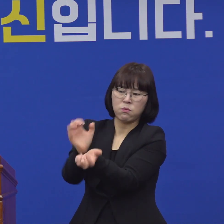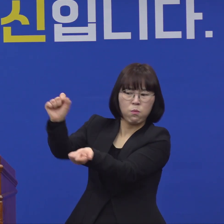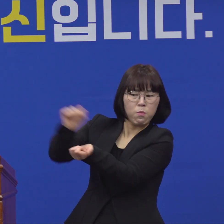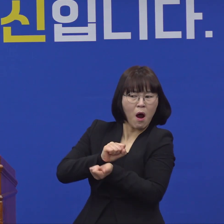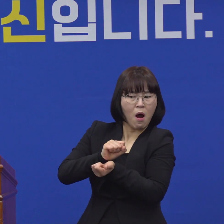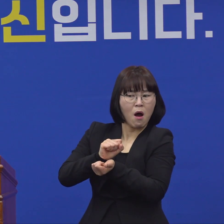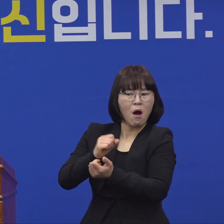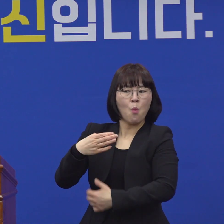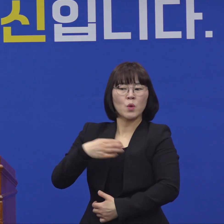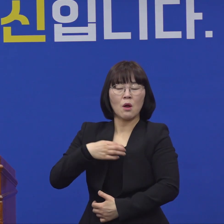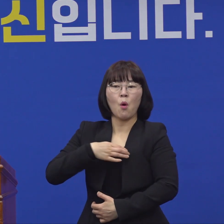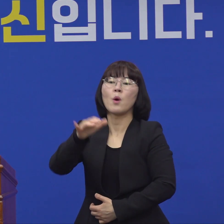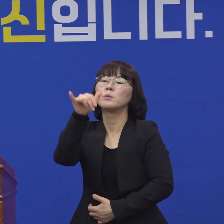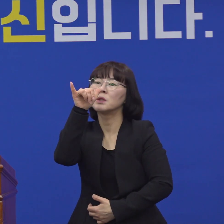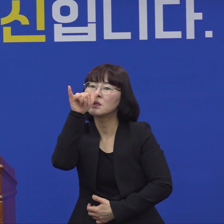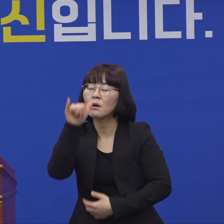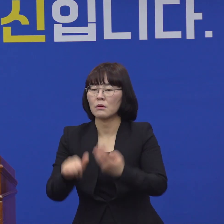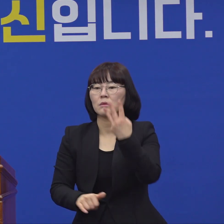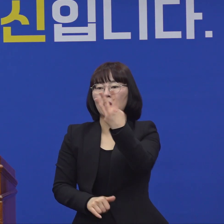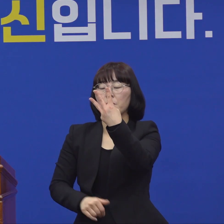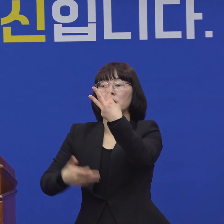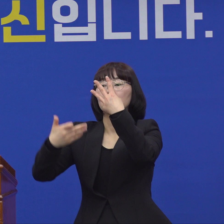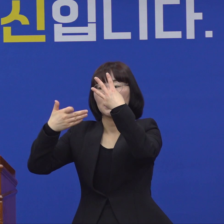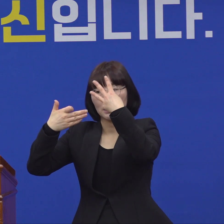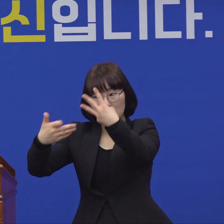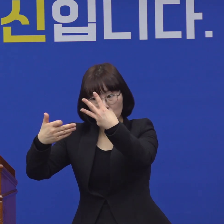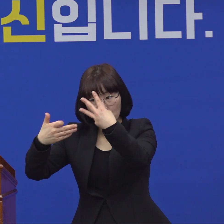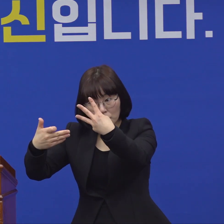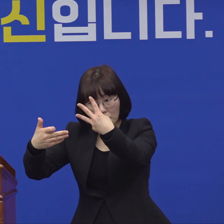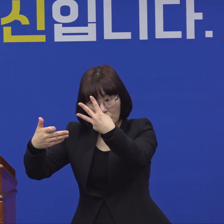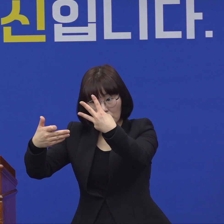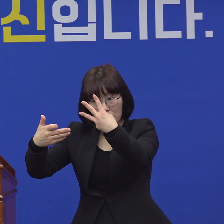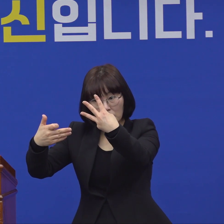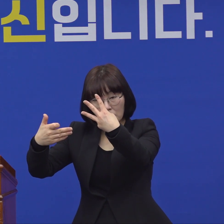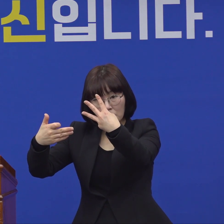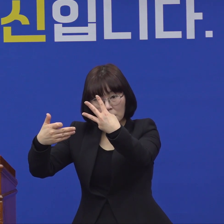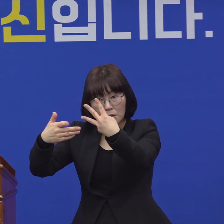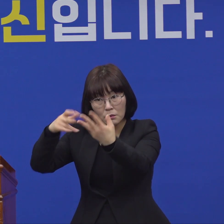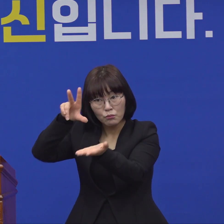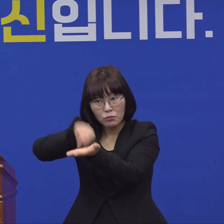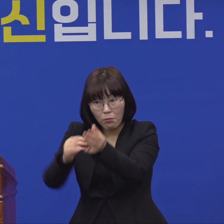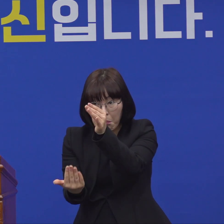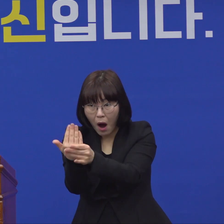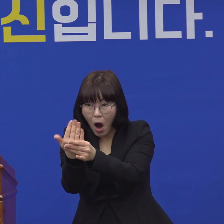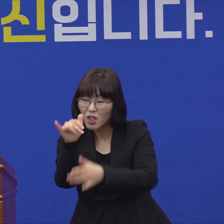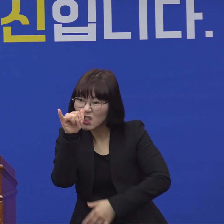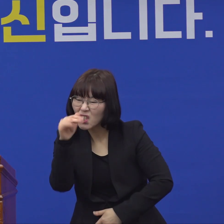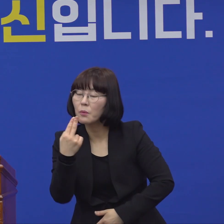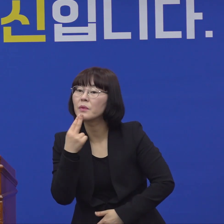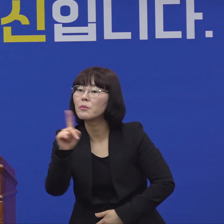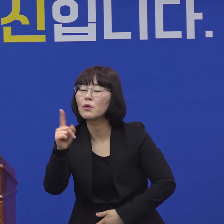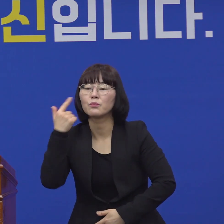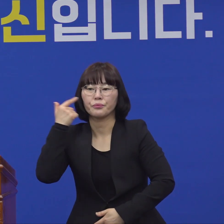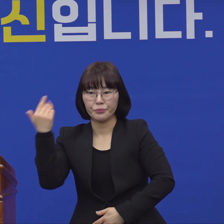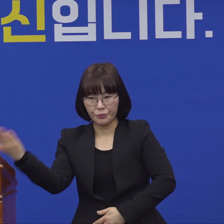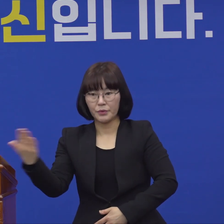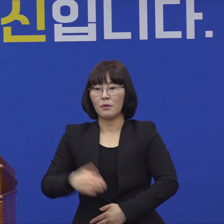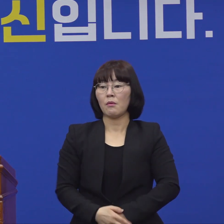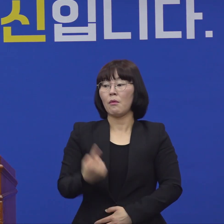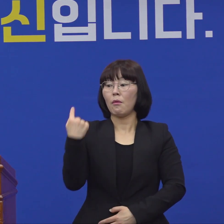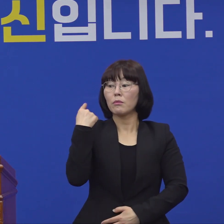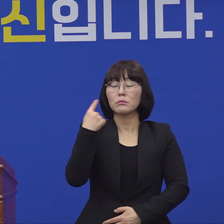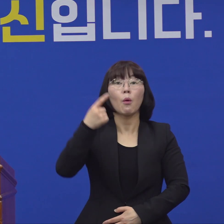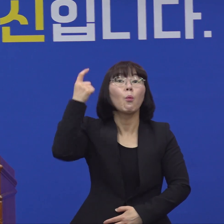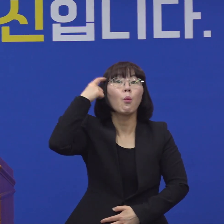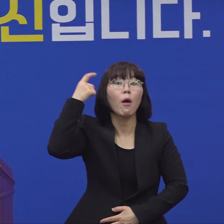3월 19일 그때 전부터 문제제기가 된 걸로 알고 있는데 왜 어제서의 전수조사에